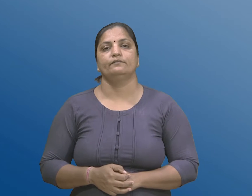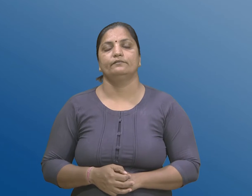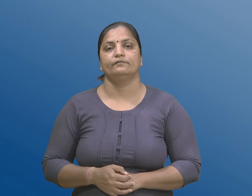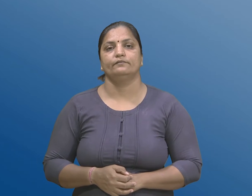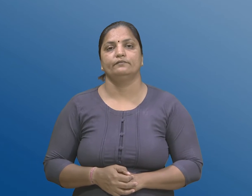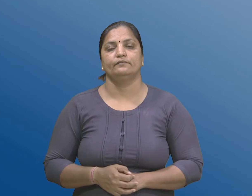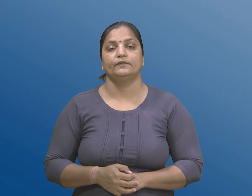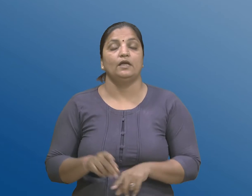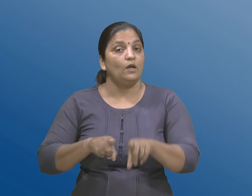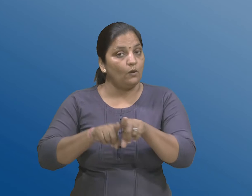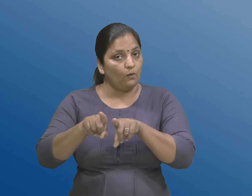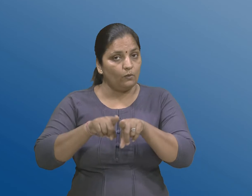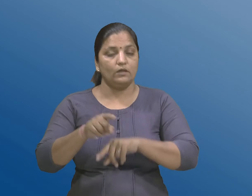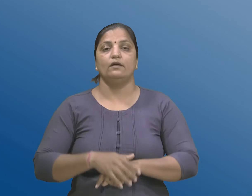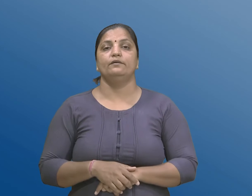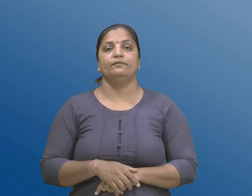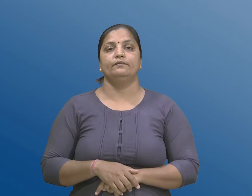उदाहरन रूपे